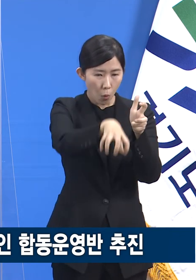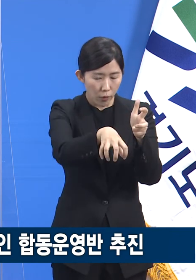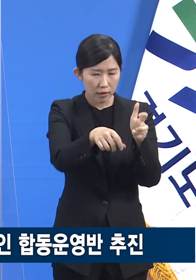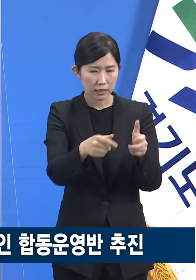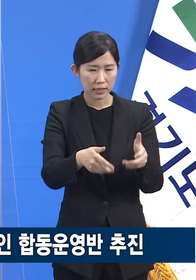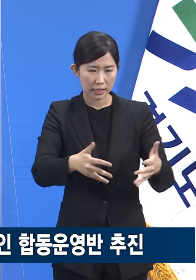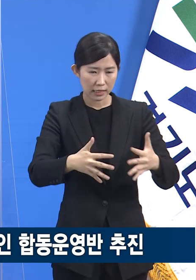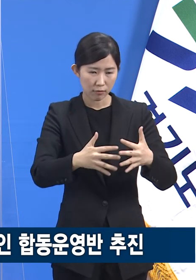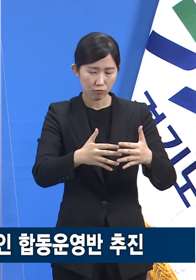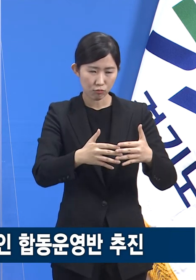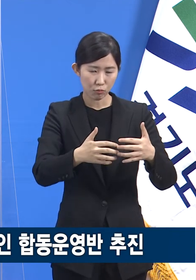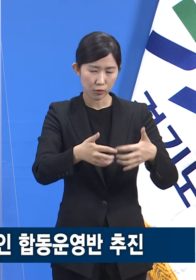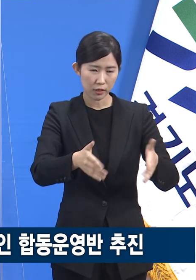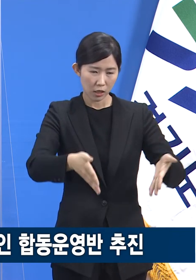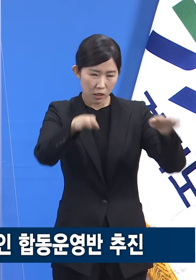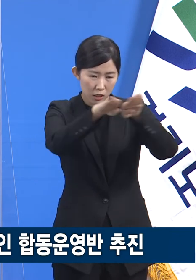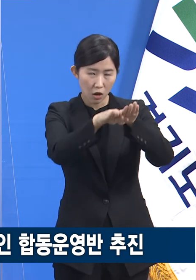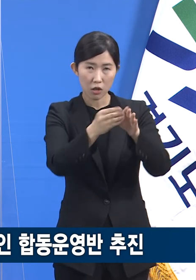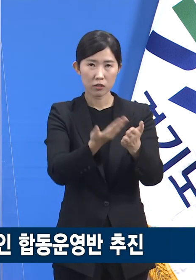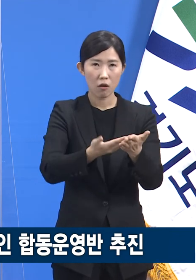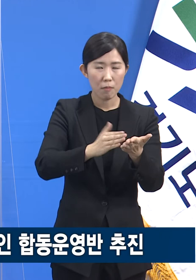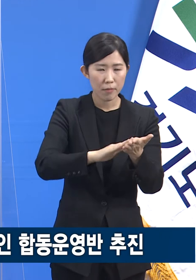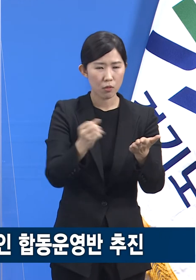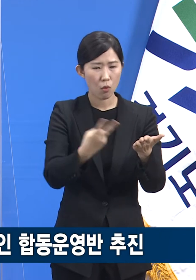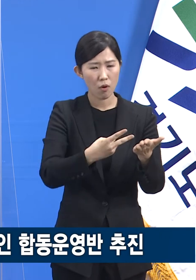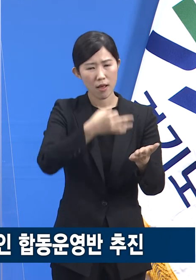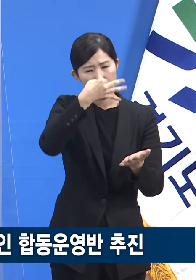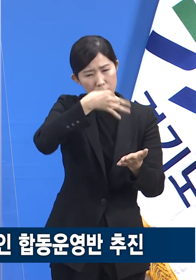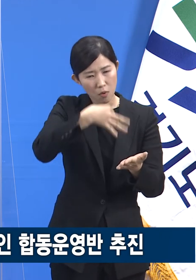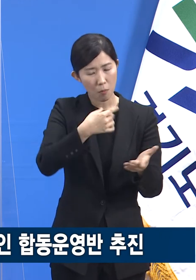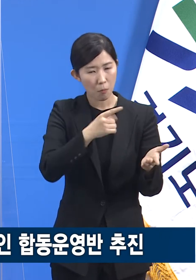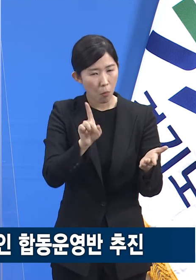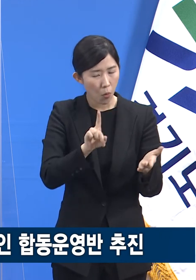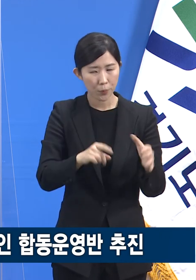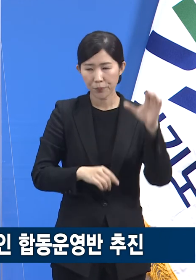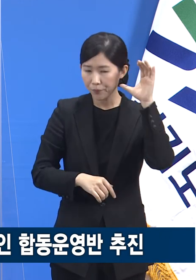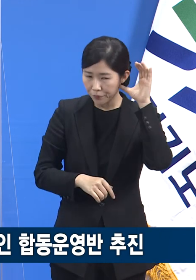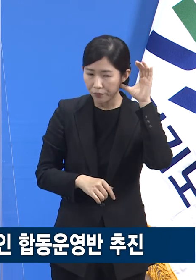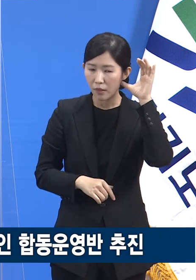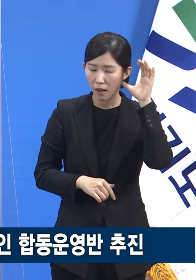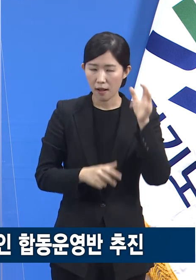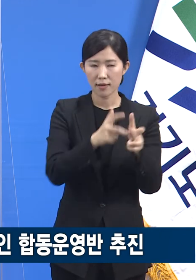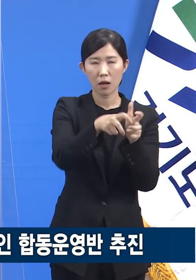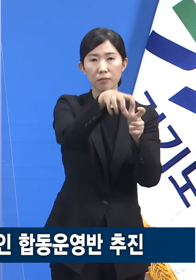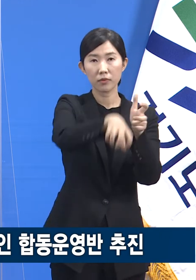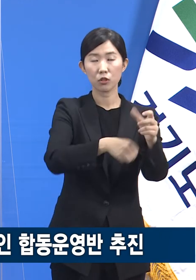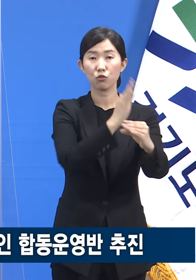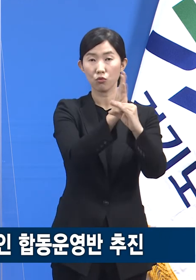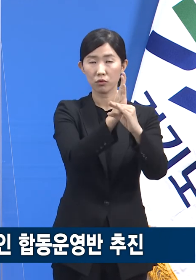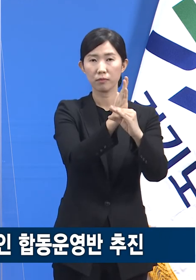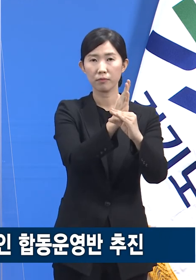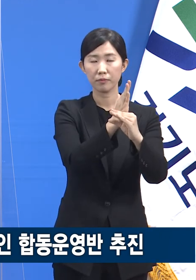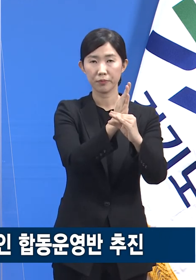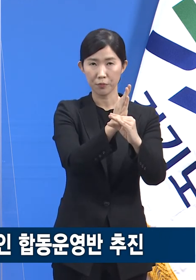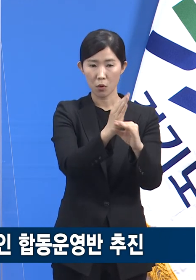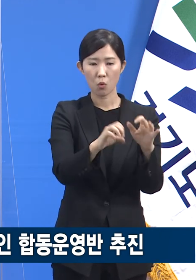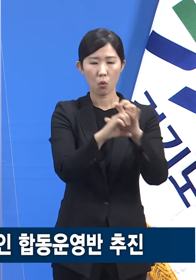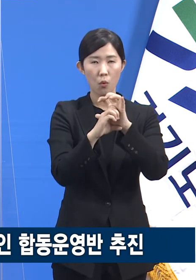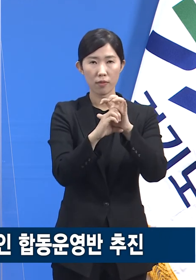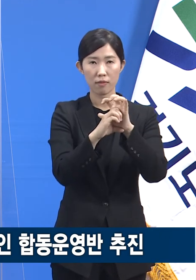현장 애로사항을 청취하여 사업장 중심의 코로나19 확산세를 회소하기 위하여